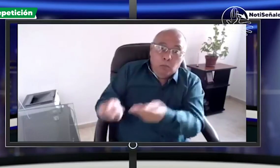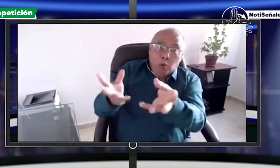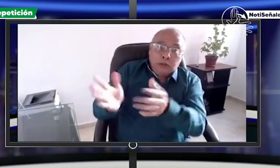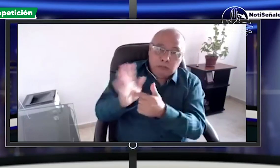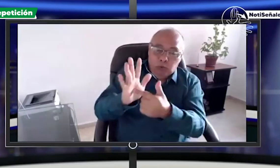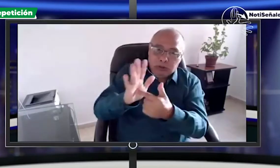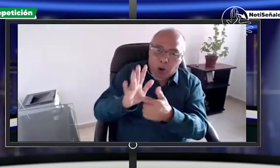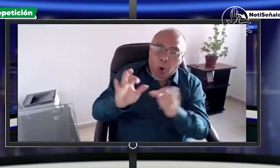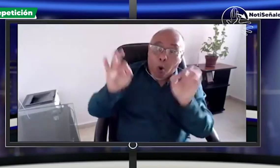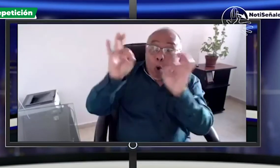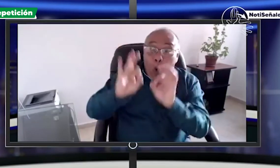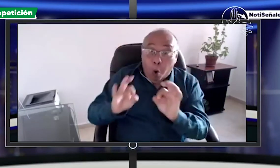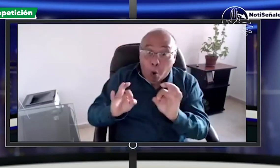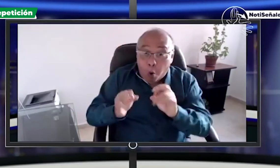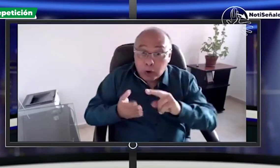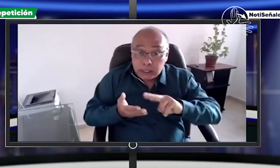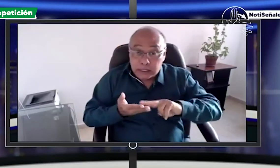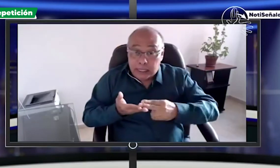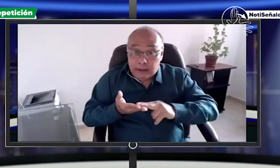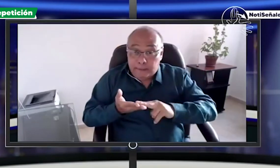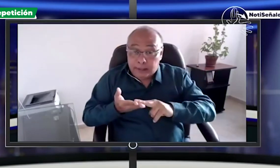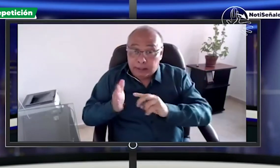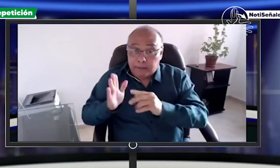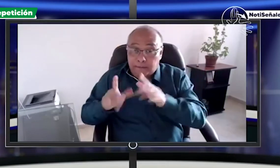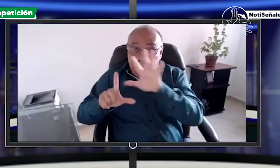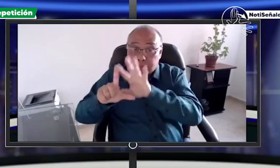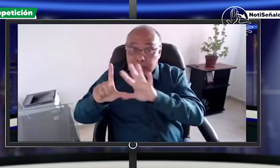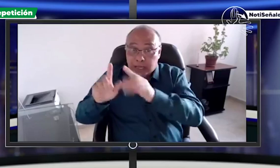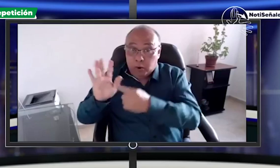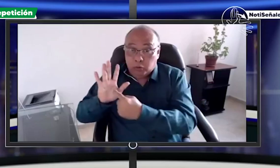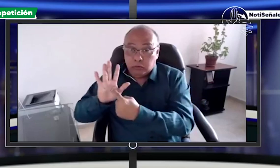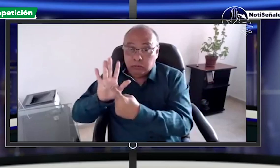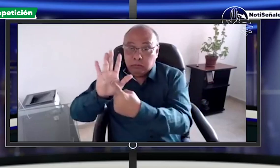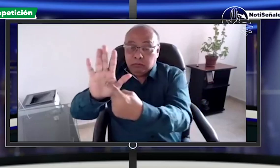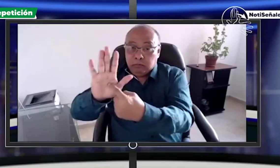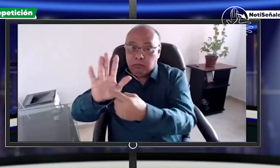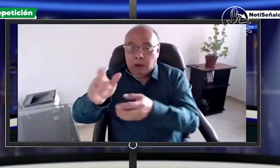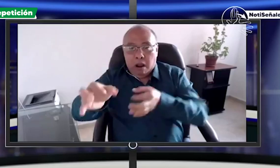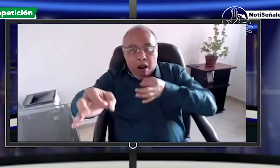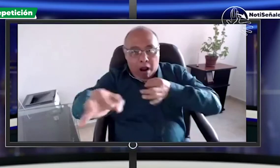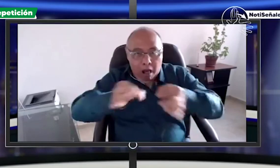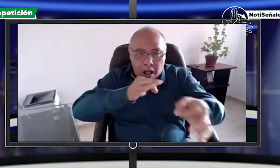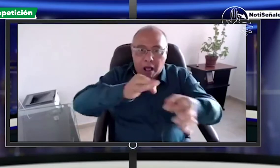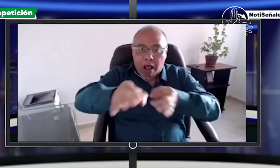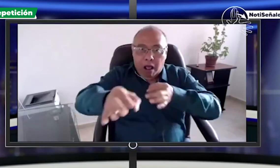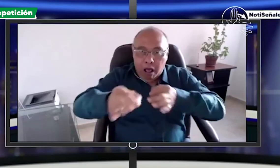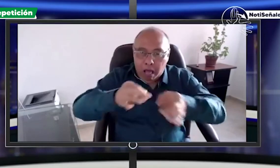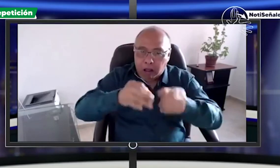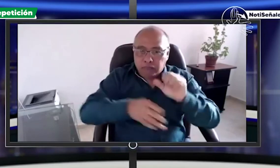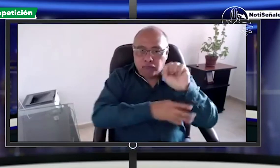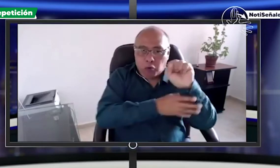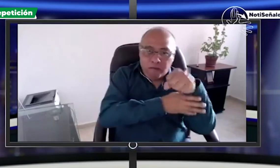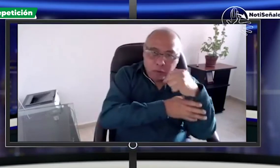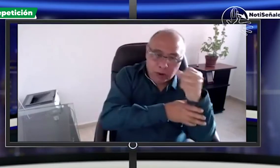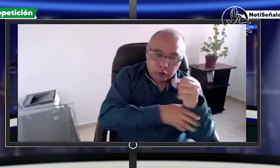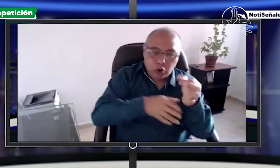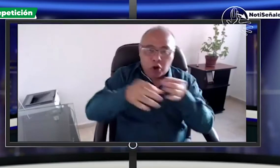solamente los muestra y ya o en caso tal de que el intérprete muestre los vídeos tendría que